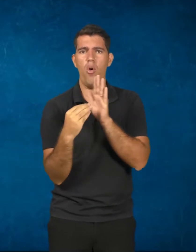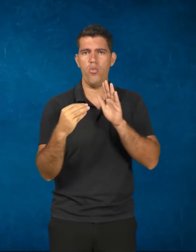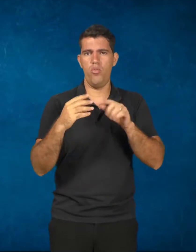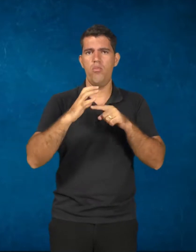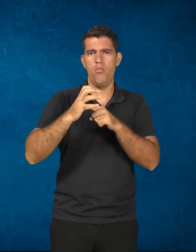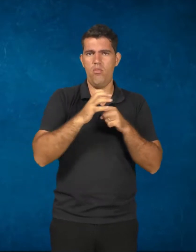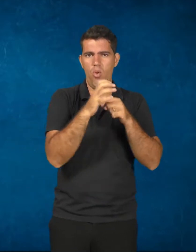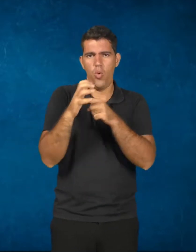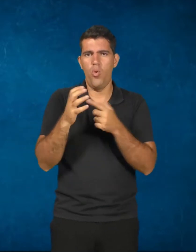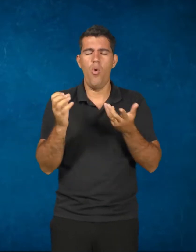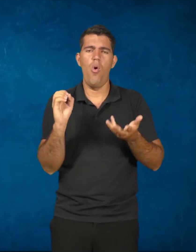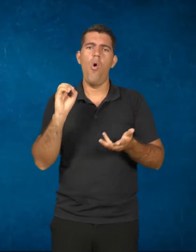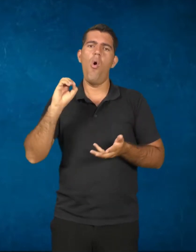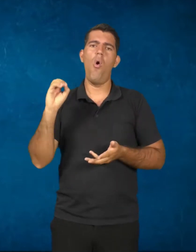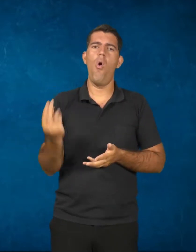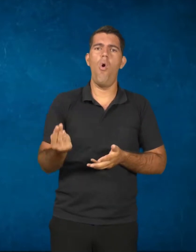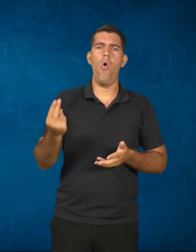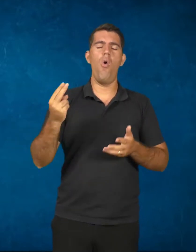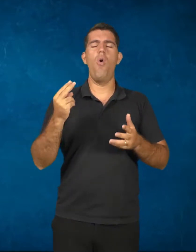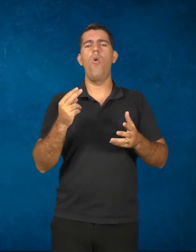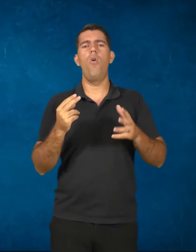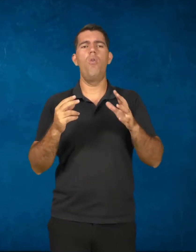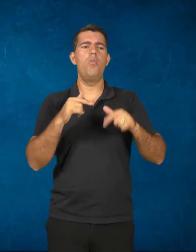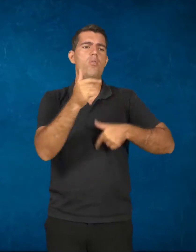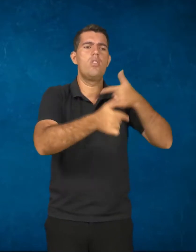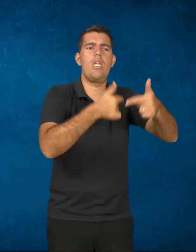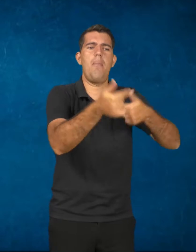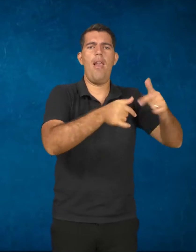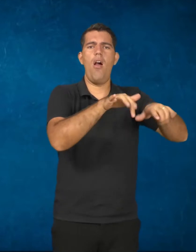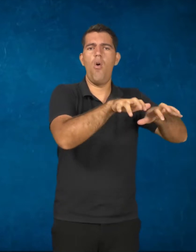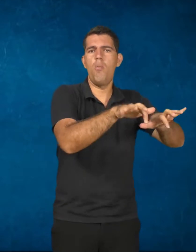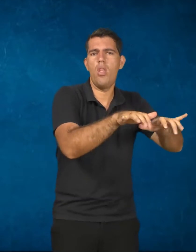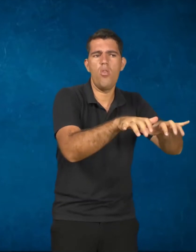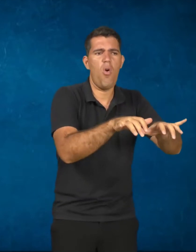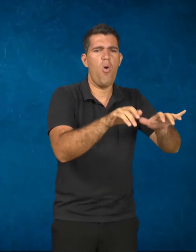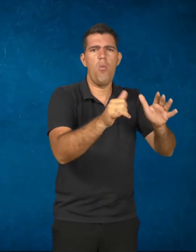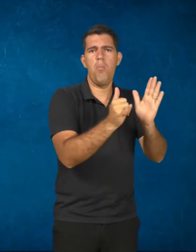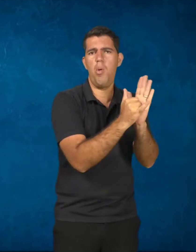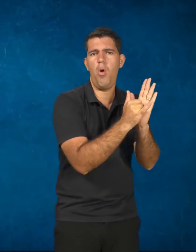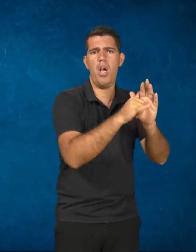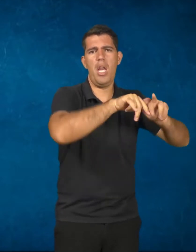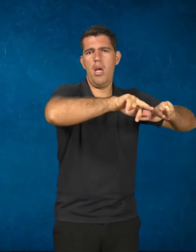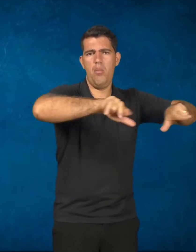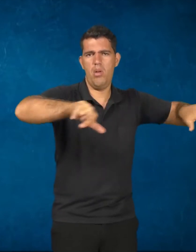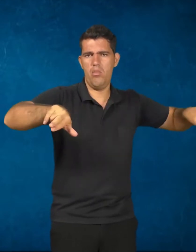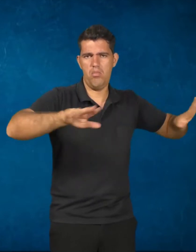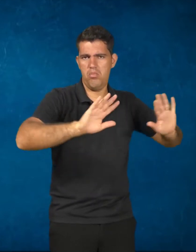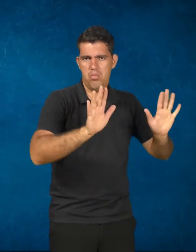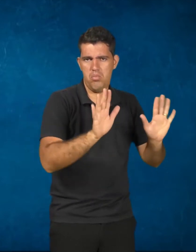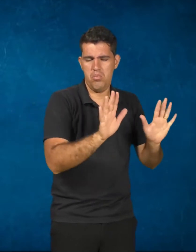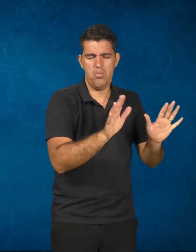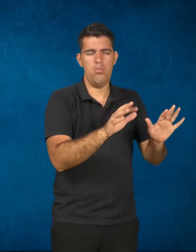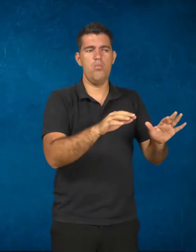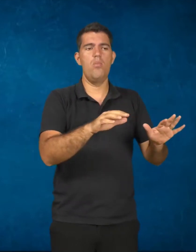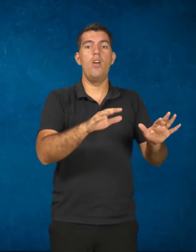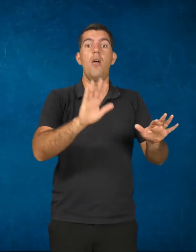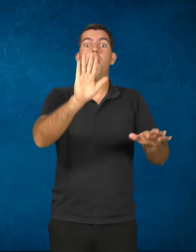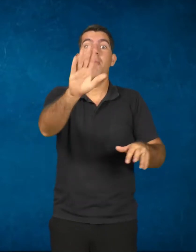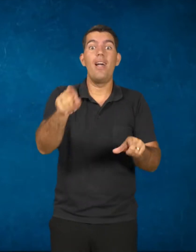ou a trabalhar no computador, com algum programa específico. Mas ao mesmo tempo ali, ele